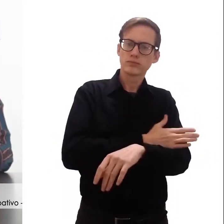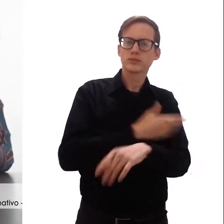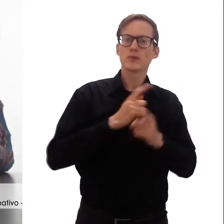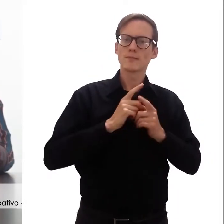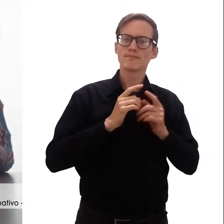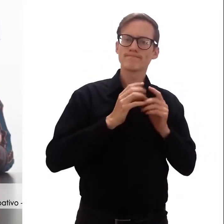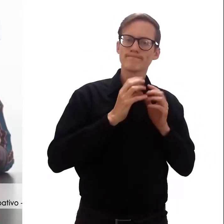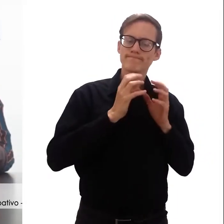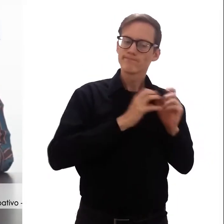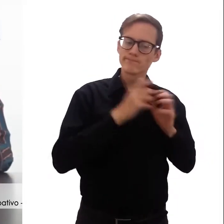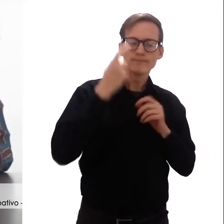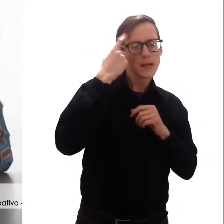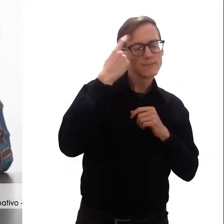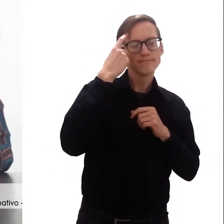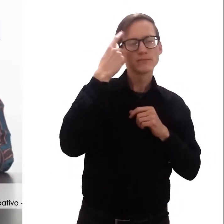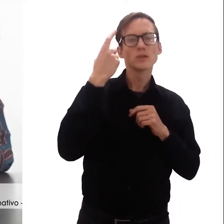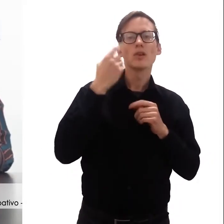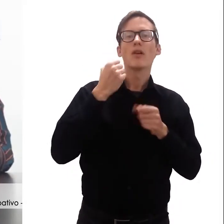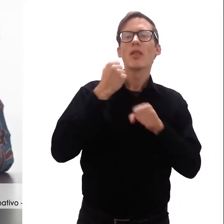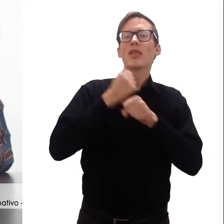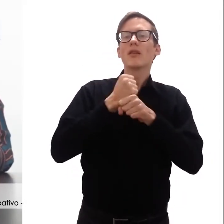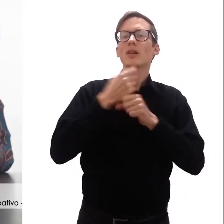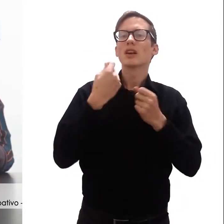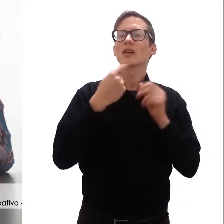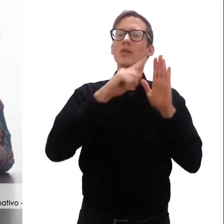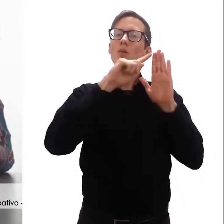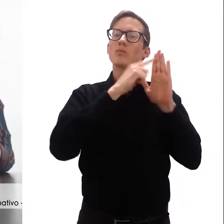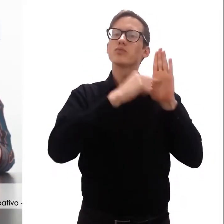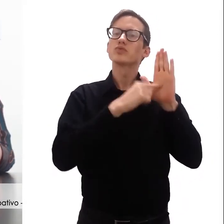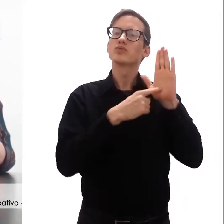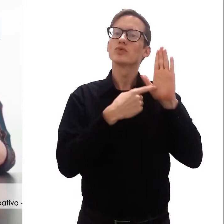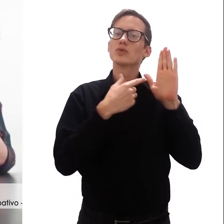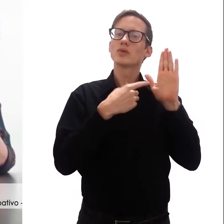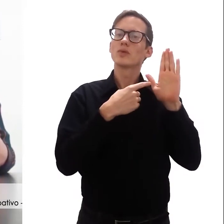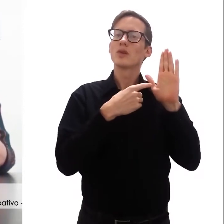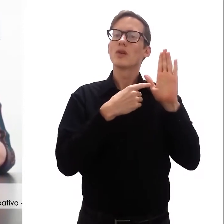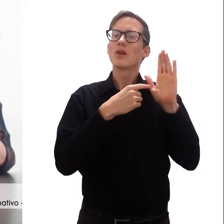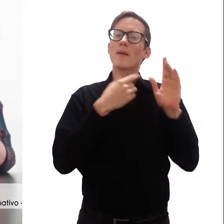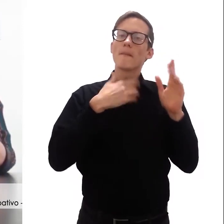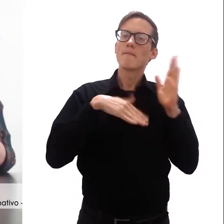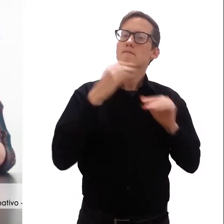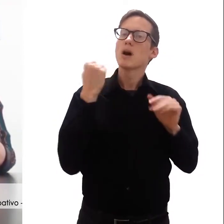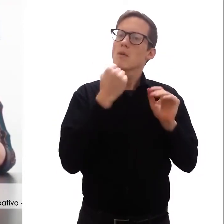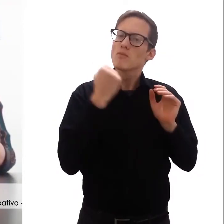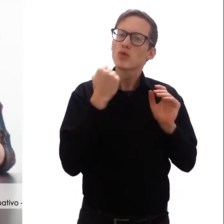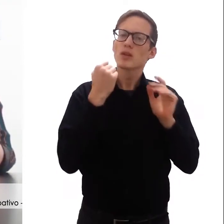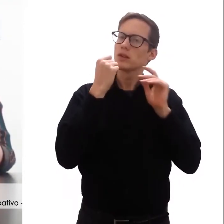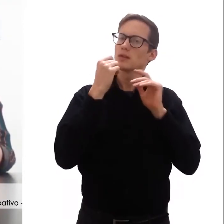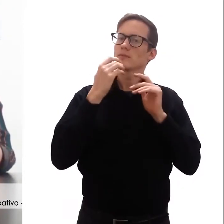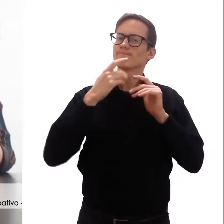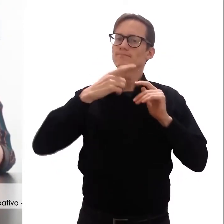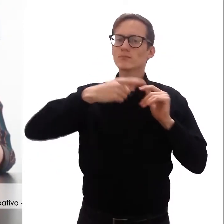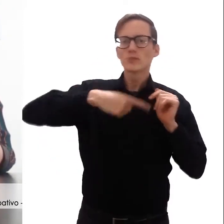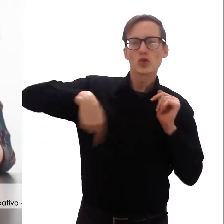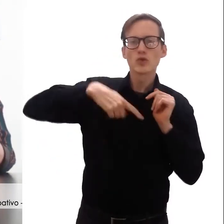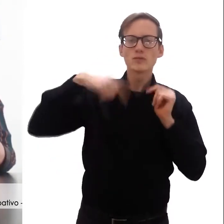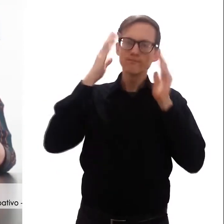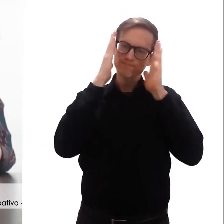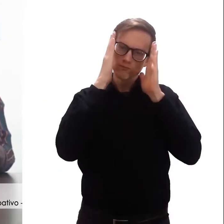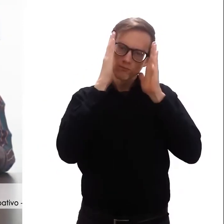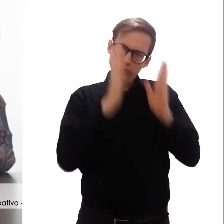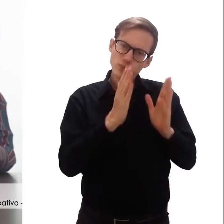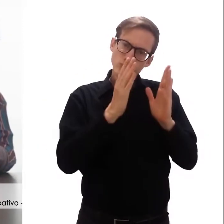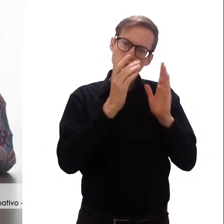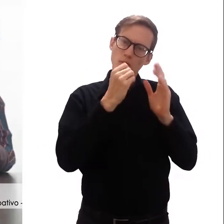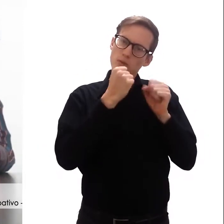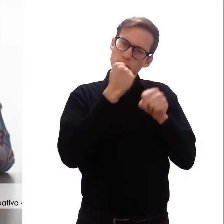los ejes estratégicos, es decir, cuáles son los temas más importantes, más relevantes en los que nos